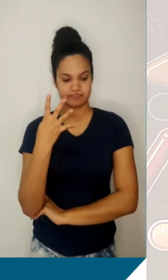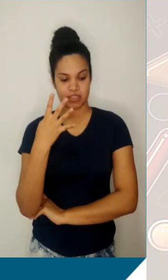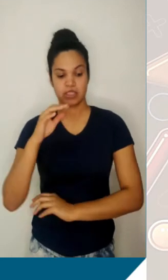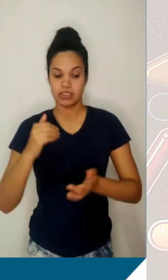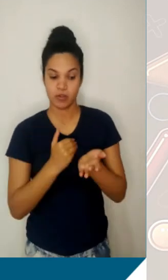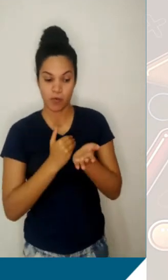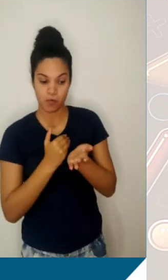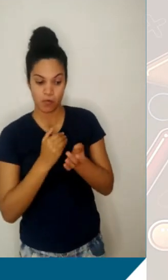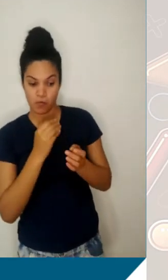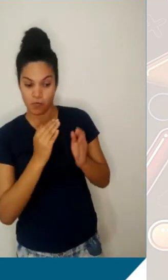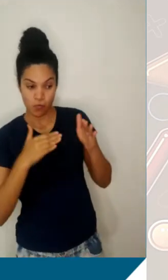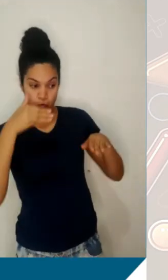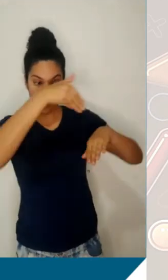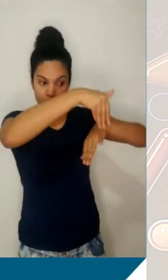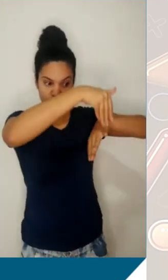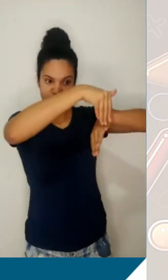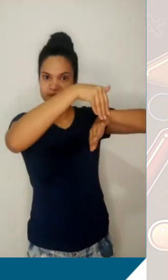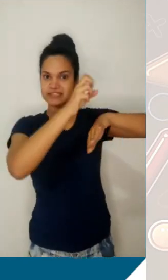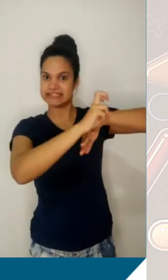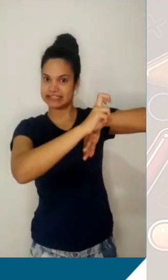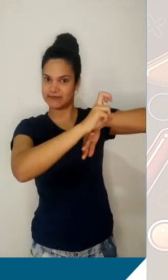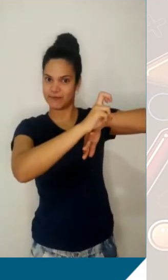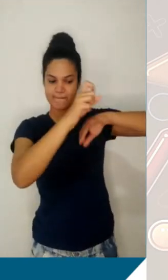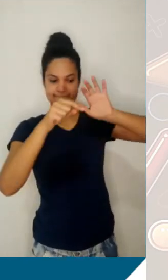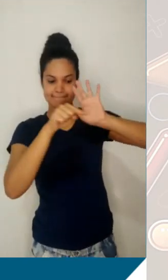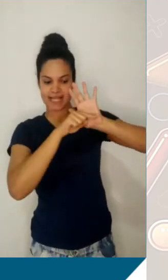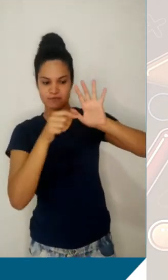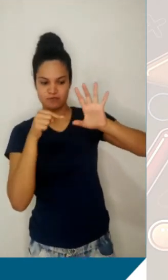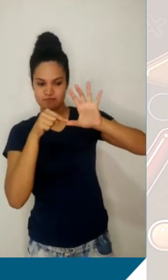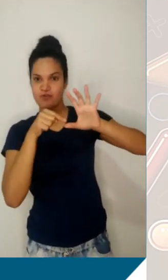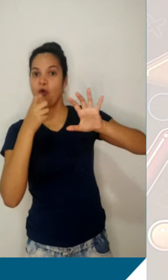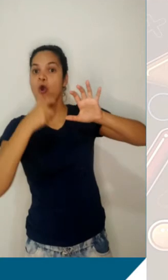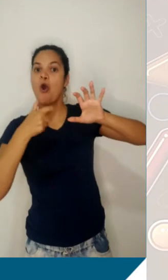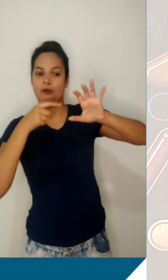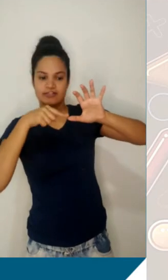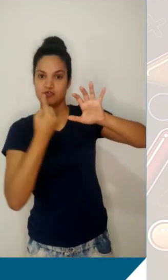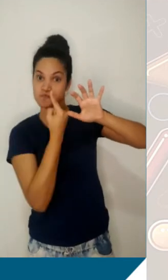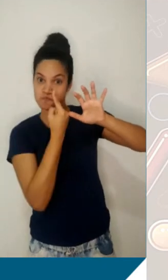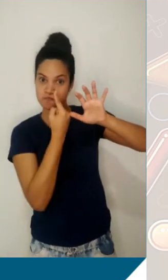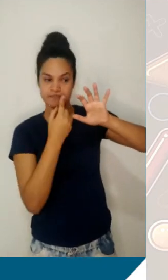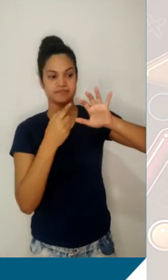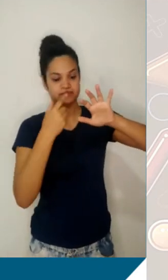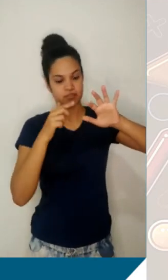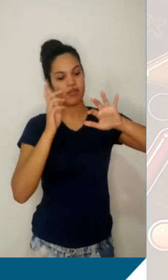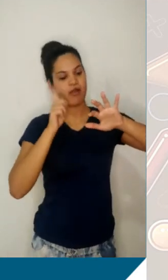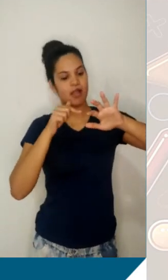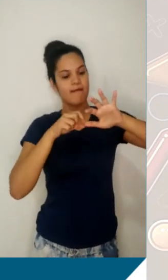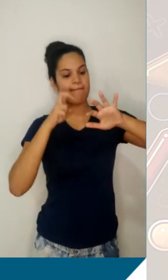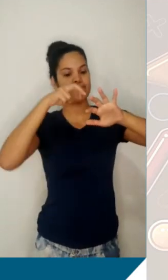menos a posição inicial, que foi a posição de partida. Vamos tentar de novo. Se a gente estiver no quinto degrau dessa escada e quisermos